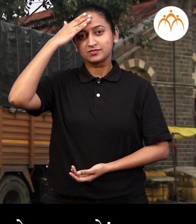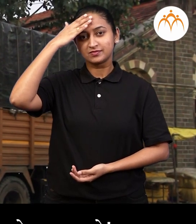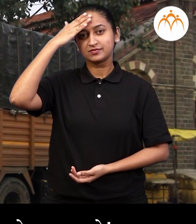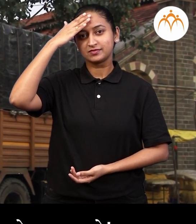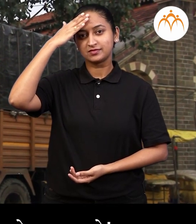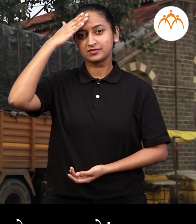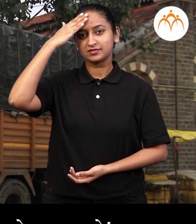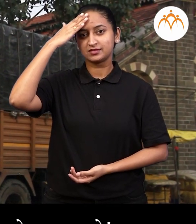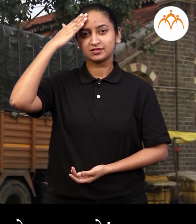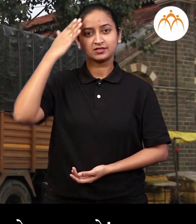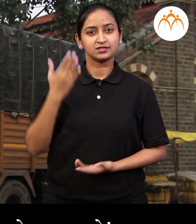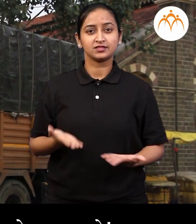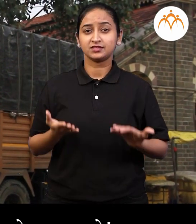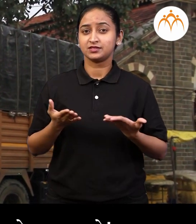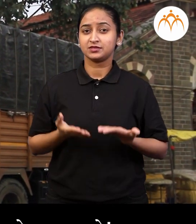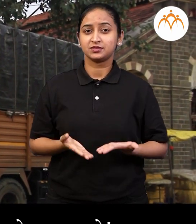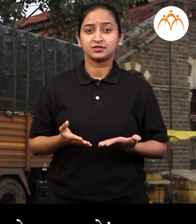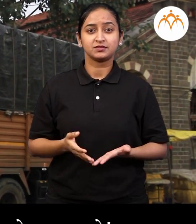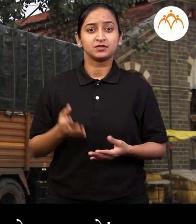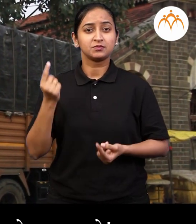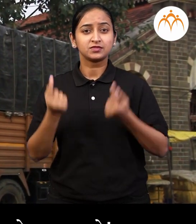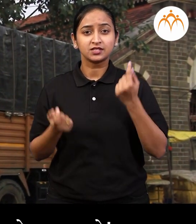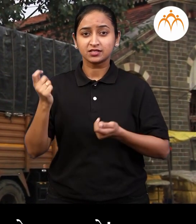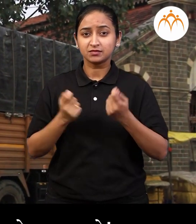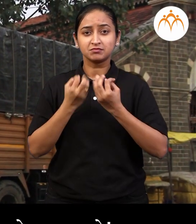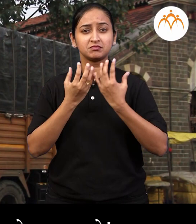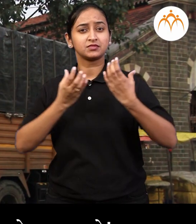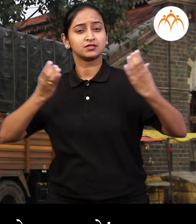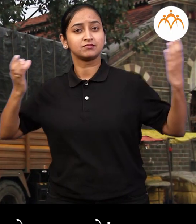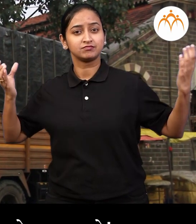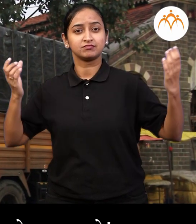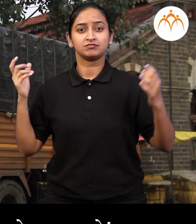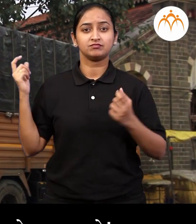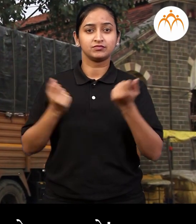के उड़ा मोठा टेम्प आलाई थे